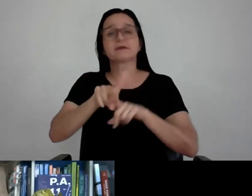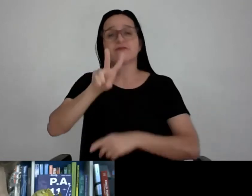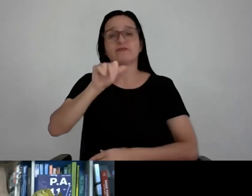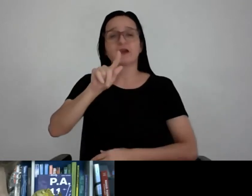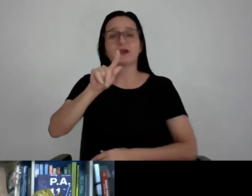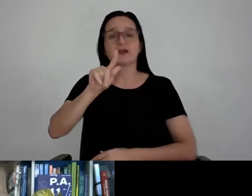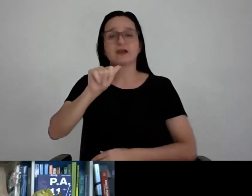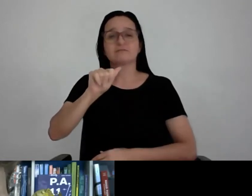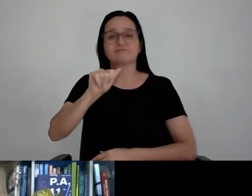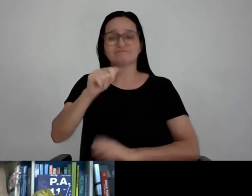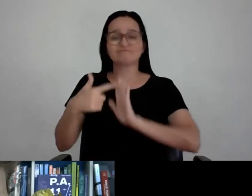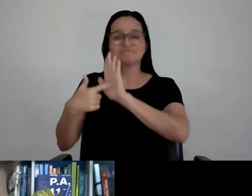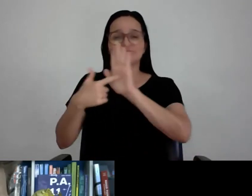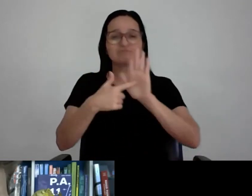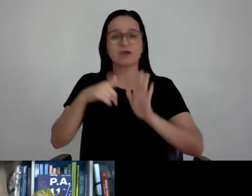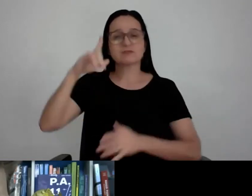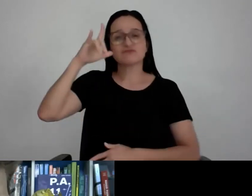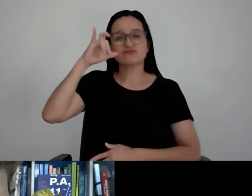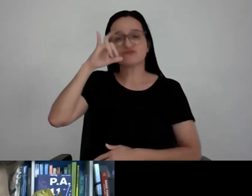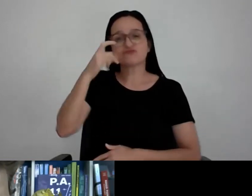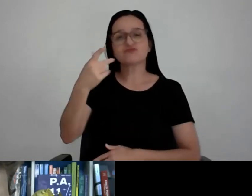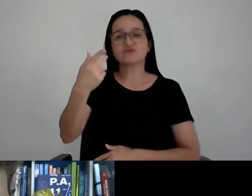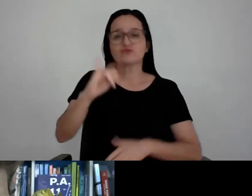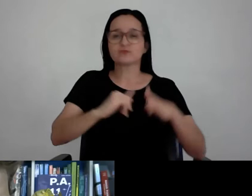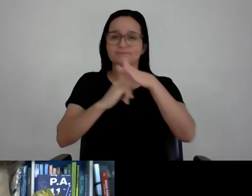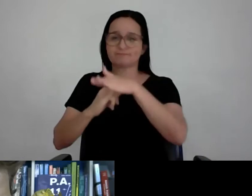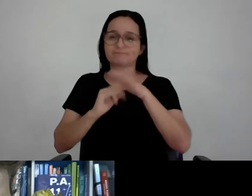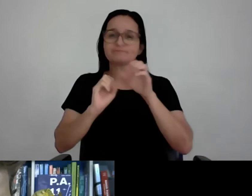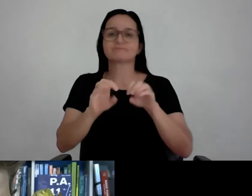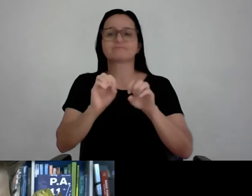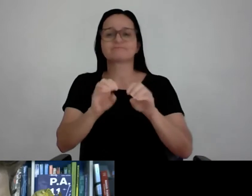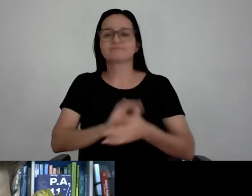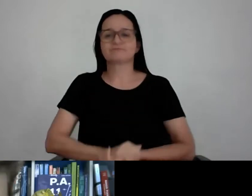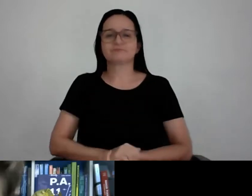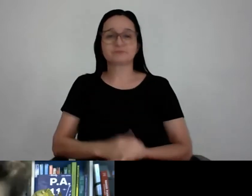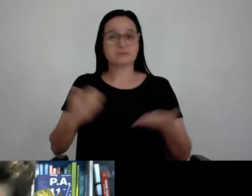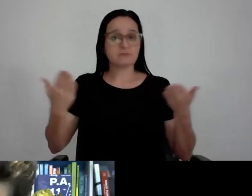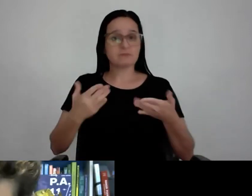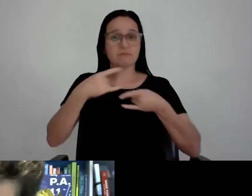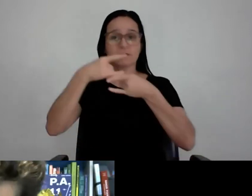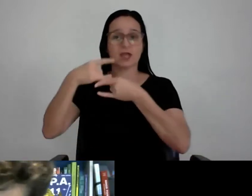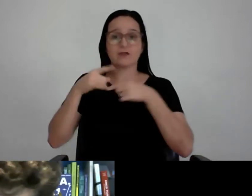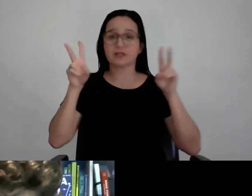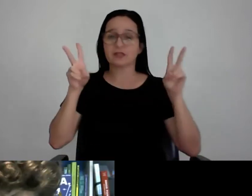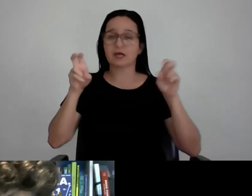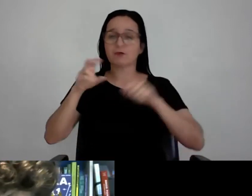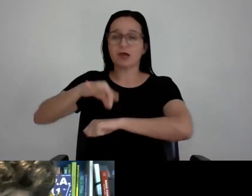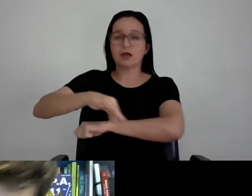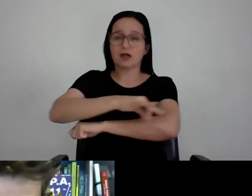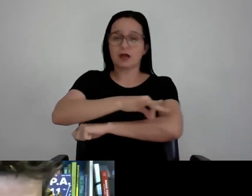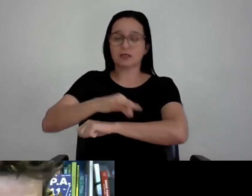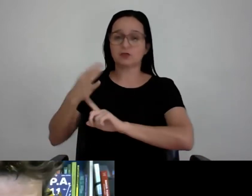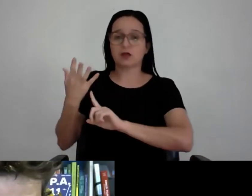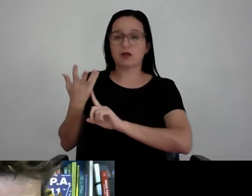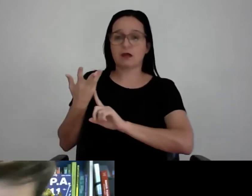no Instagram da rede social da sua instituição de ensino. Então, fiquem ligados. Agora a vai ao live com o tema Arquitetura, Arte e